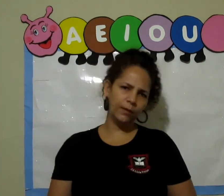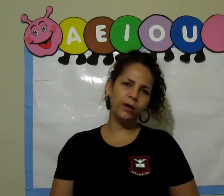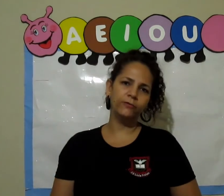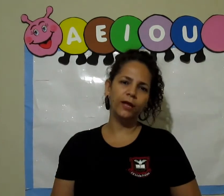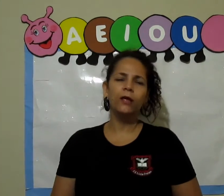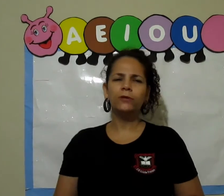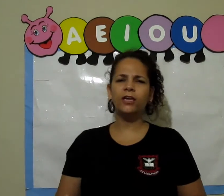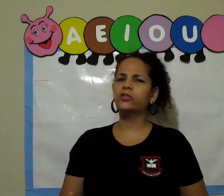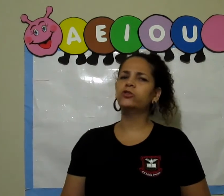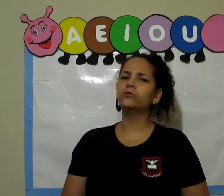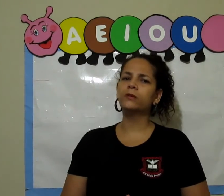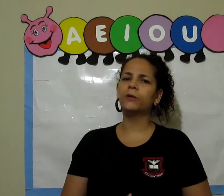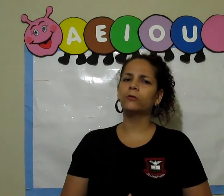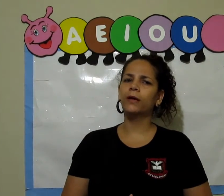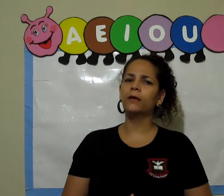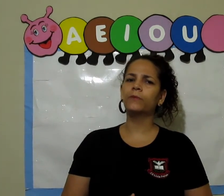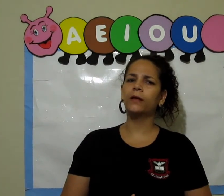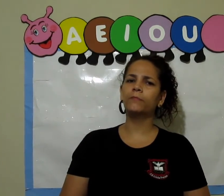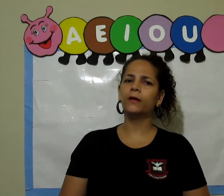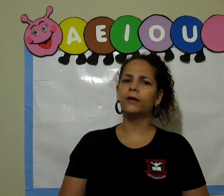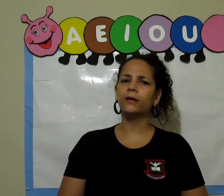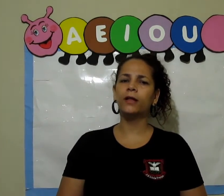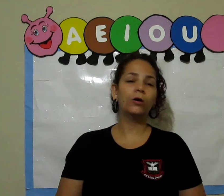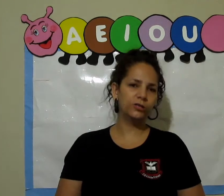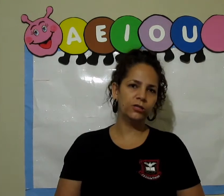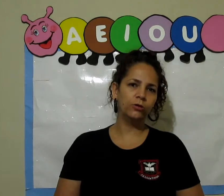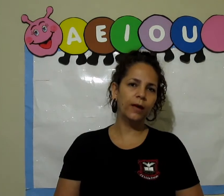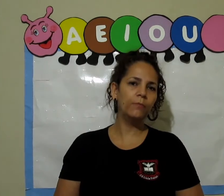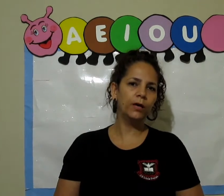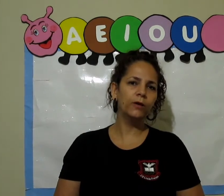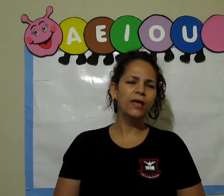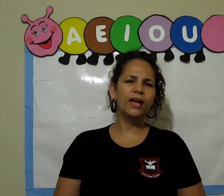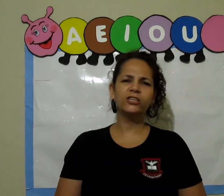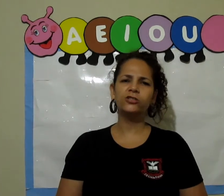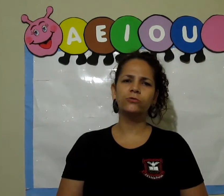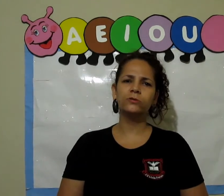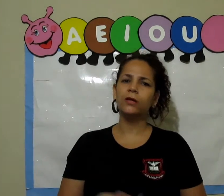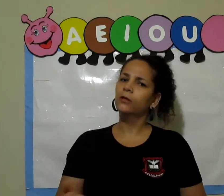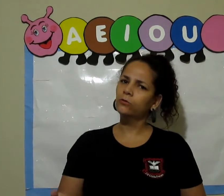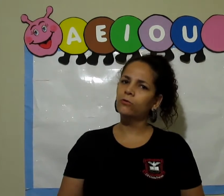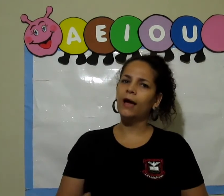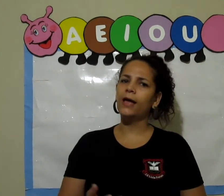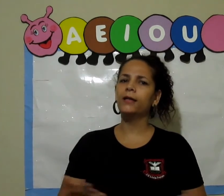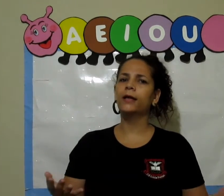banho, né? O que a gente usa na hora de tomar banho? A gente usa toalha,